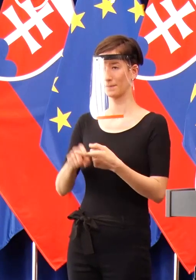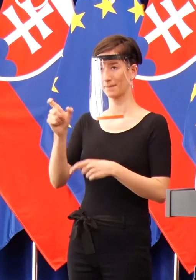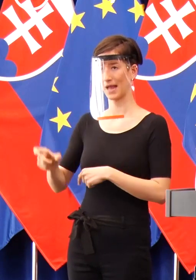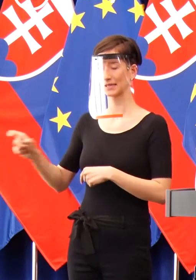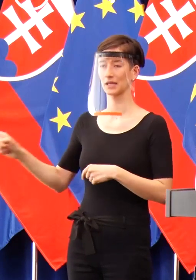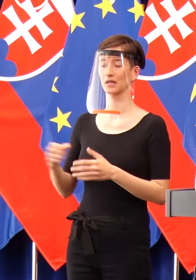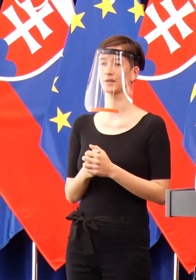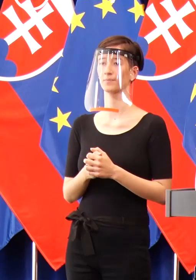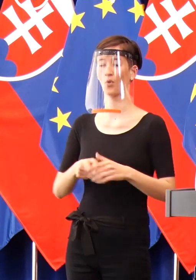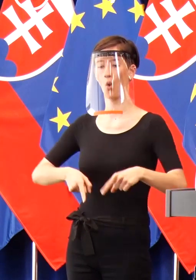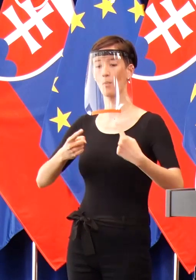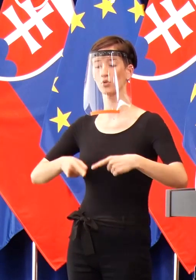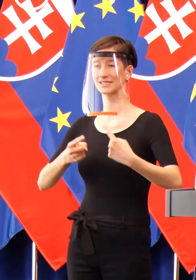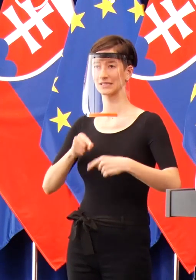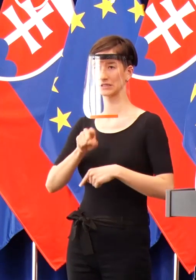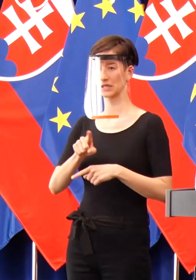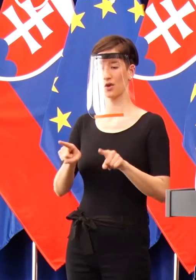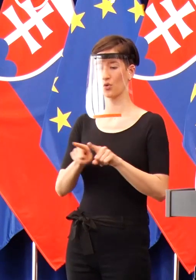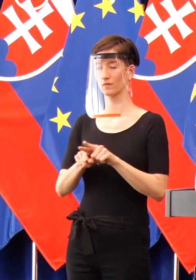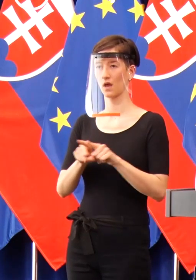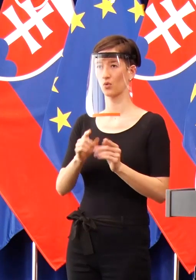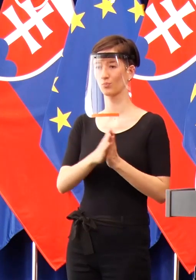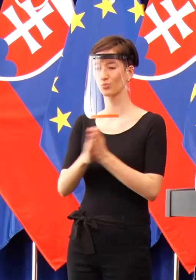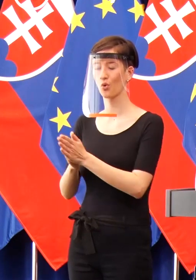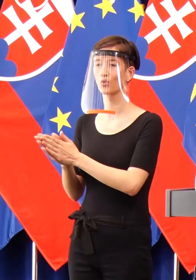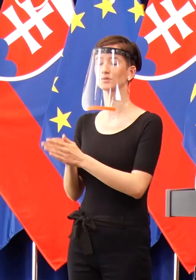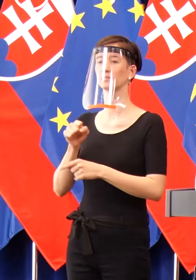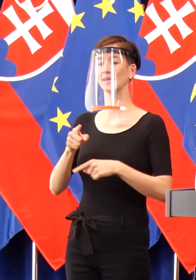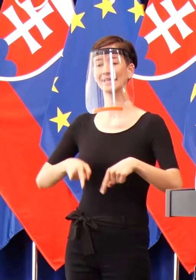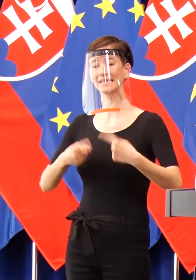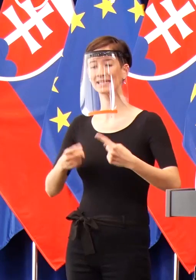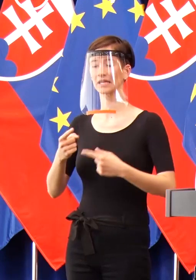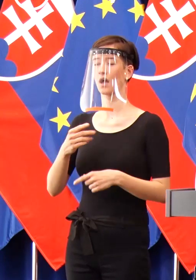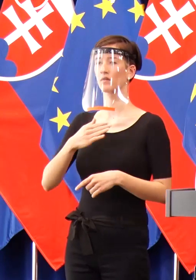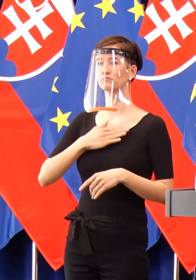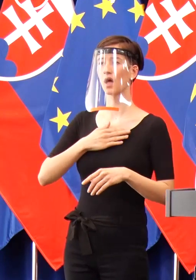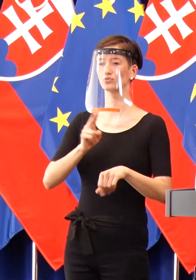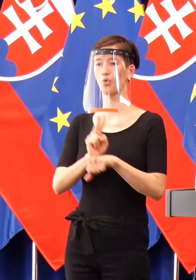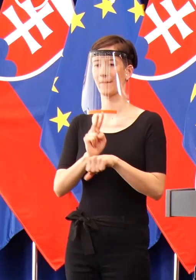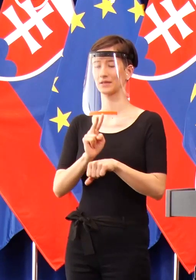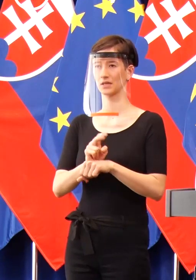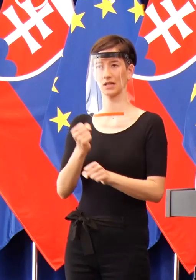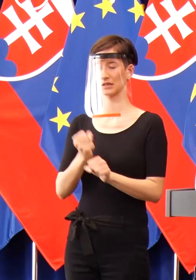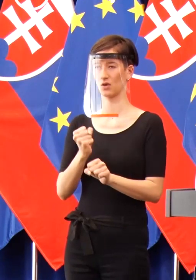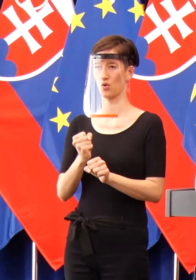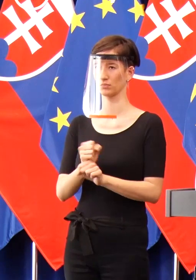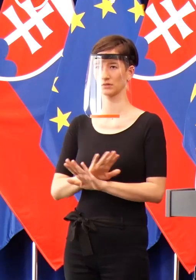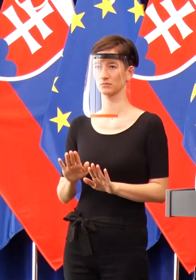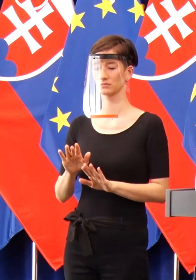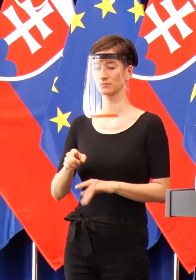opozícia. Prestaňte demoralizovať tých ľudí, ktorí chcú bojovať proti koronavírusu.